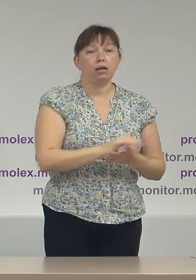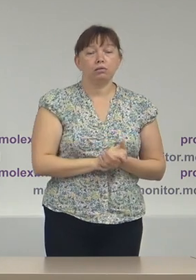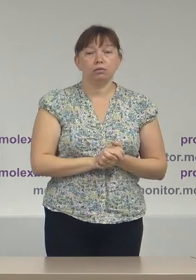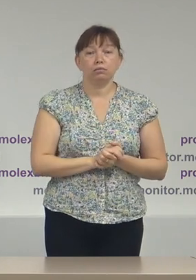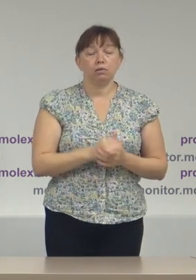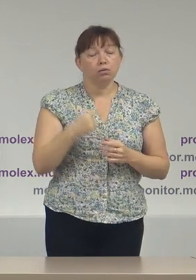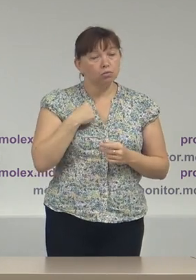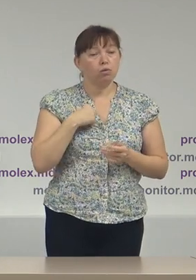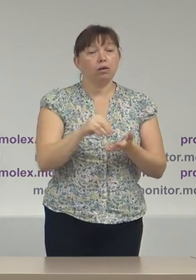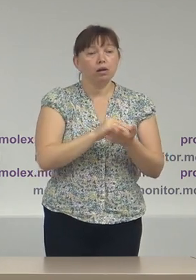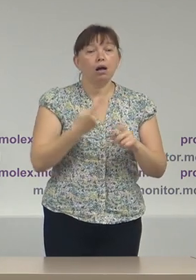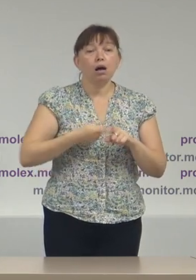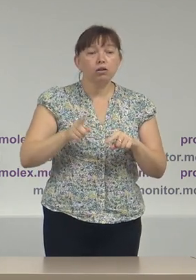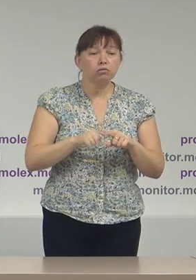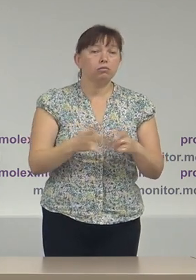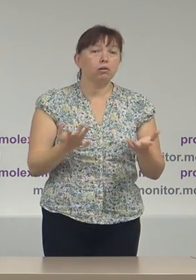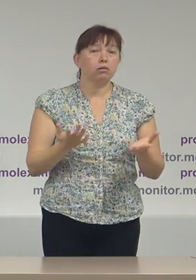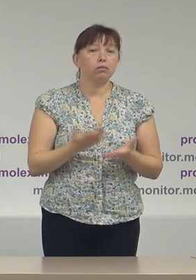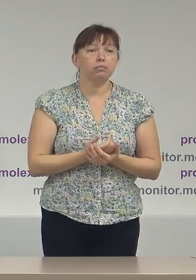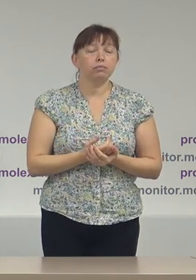Noi reiterăm că aceasta este o